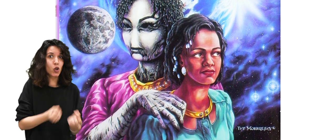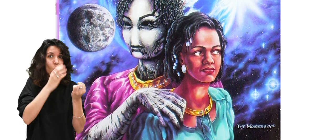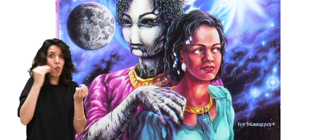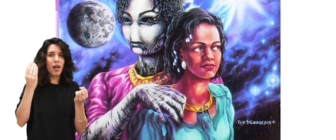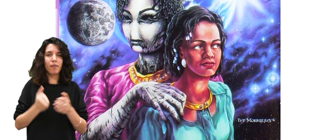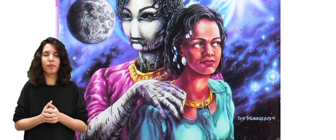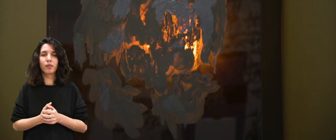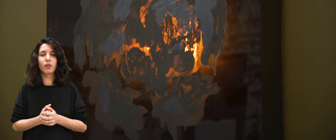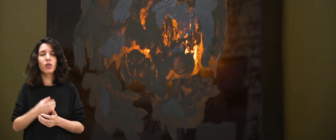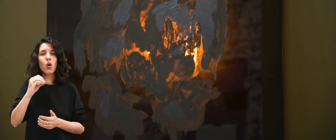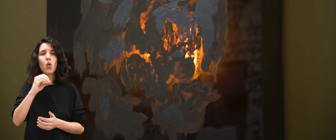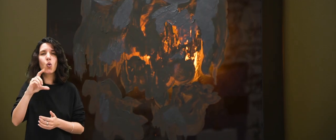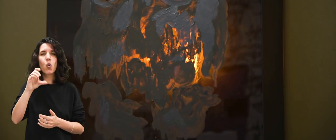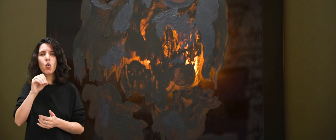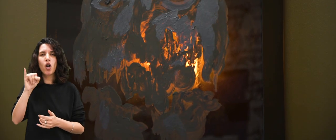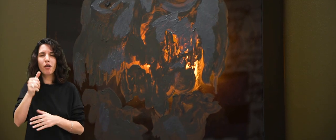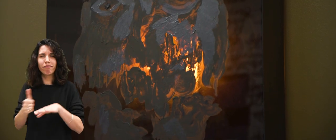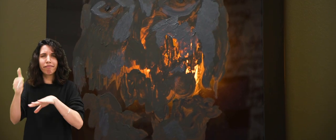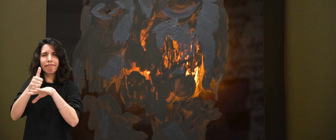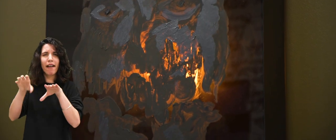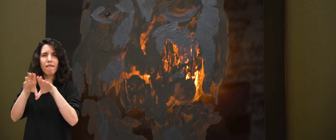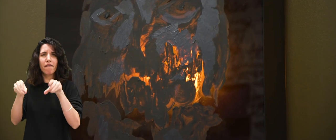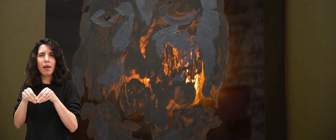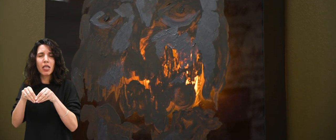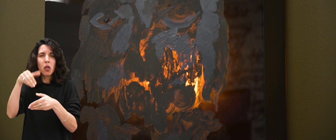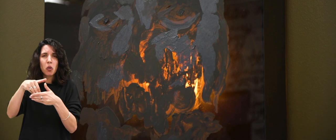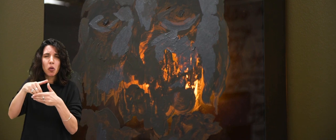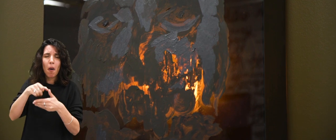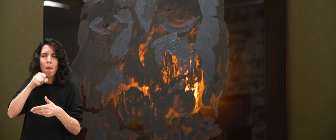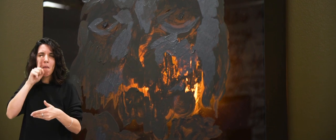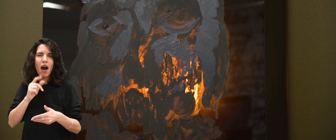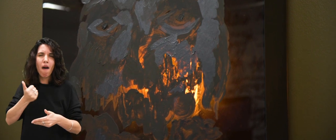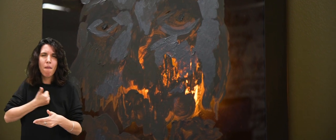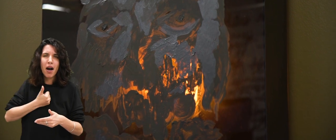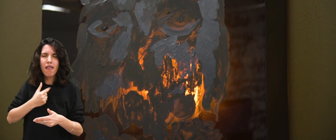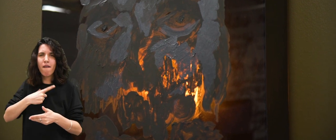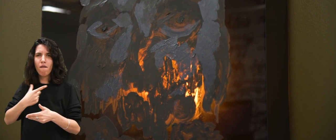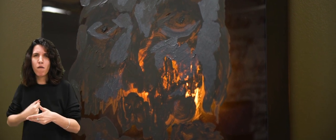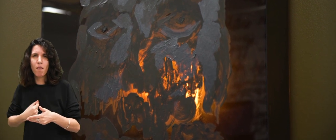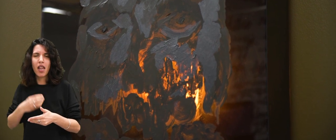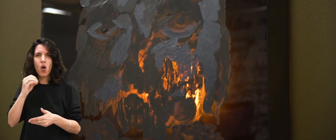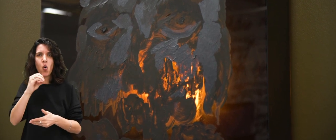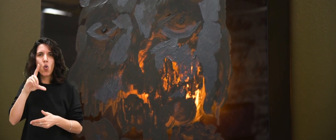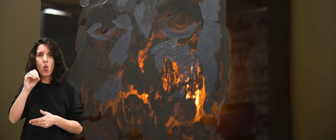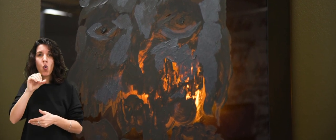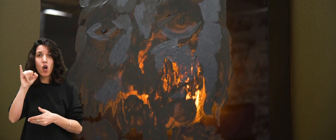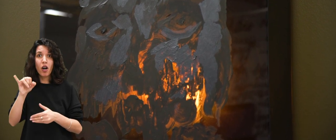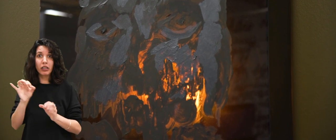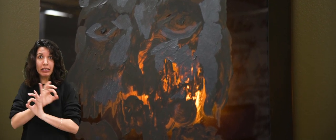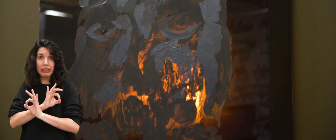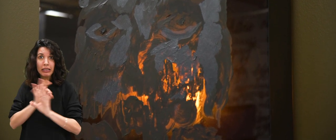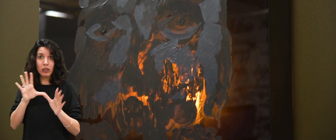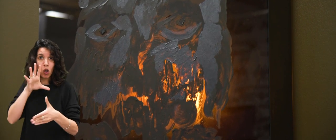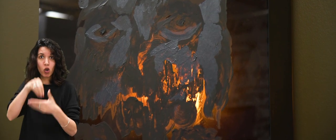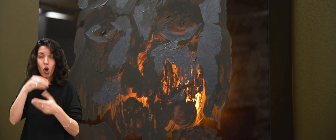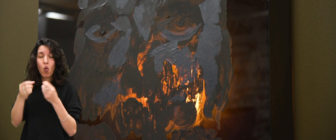centrale des cellules familiales des Wankhali, qui sont composées d'un parent plutôt mâle et d'un parent plutôt femelle. Les Houloï, c'est des personnalités à